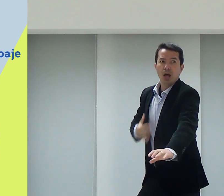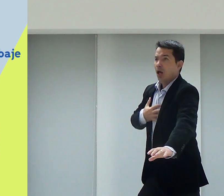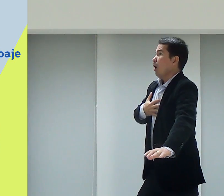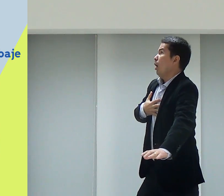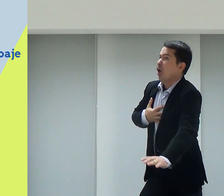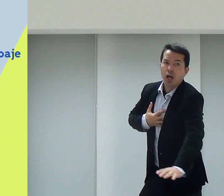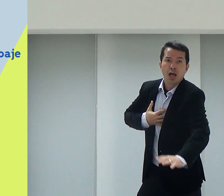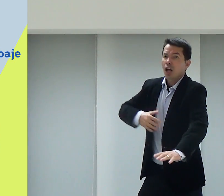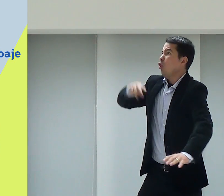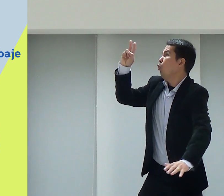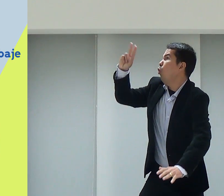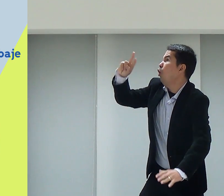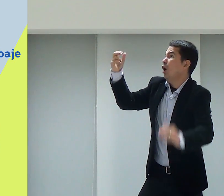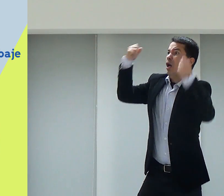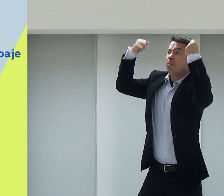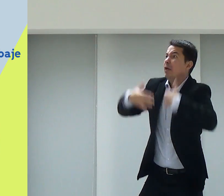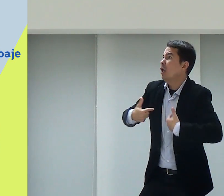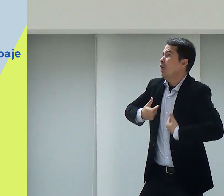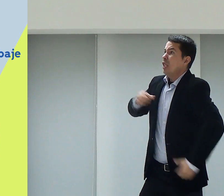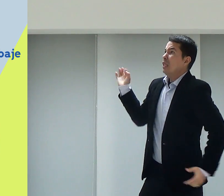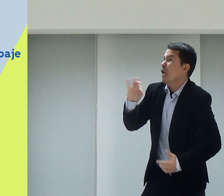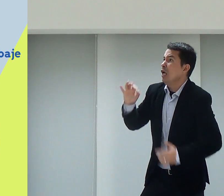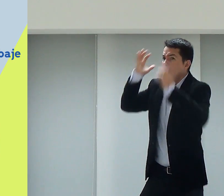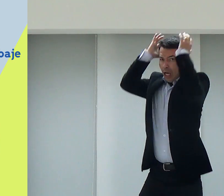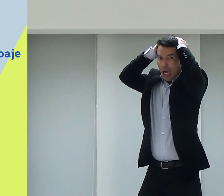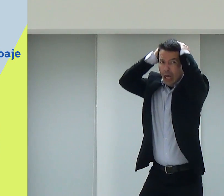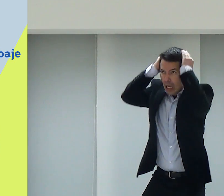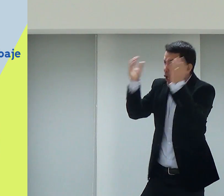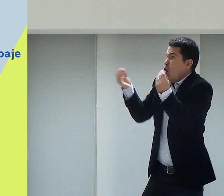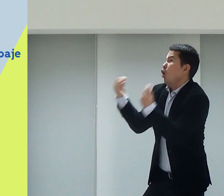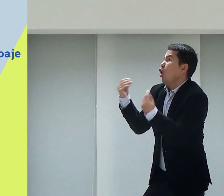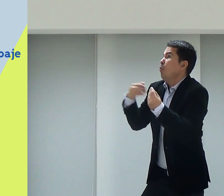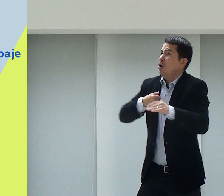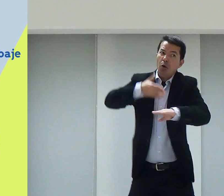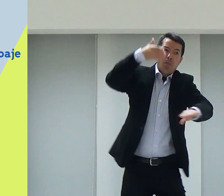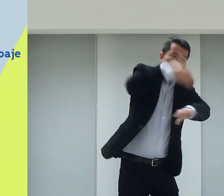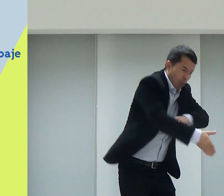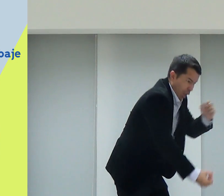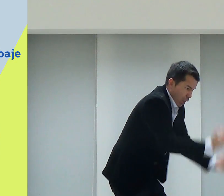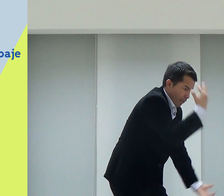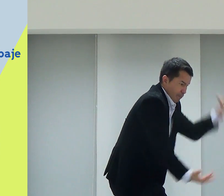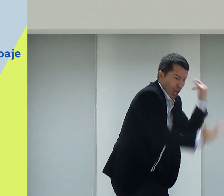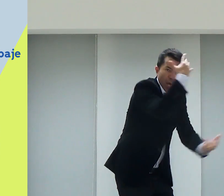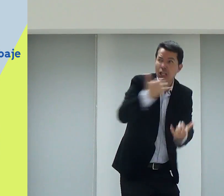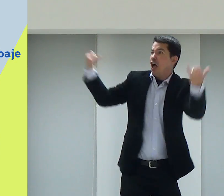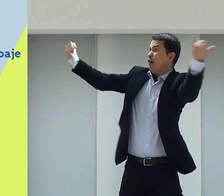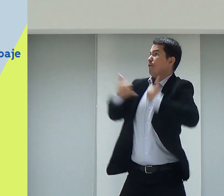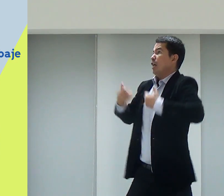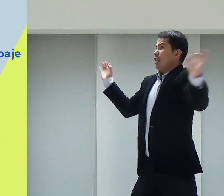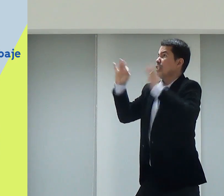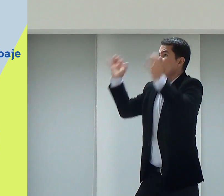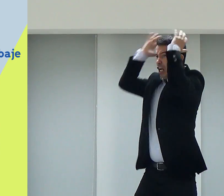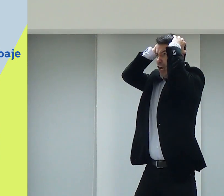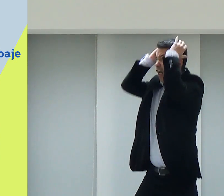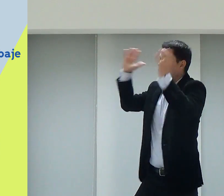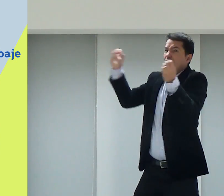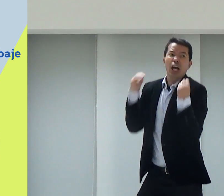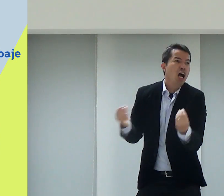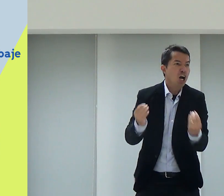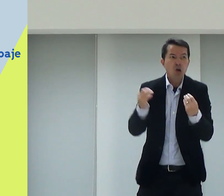olhando. Nossa, não me explica, eu preciso saber. Ninguém nunca me falou disso. Nossa, eu ia para o inferno. Ninguém me falou como